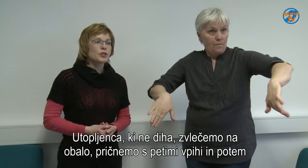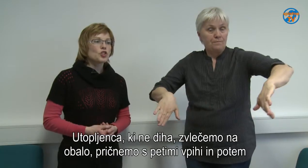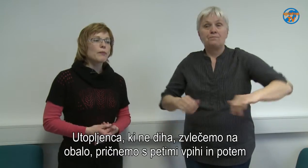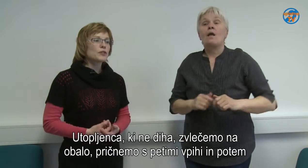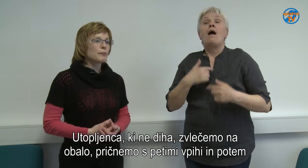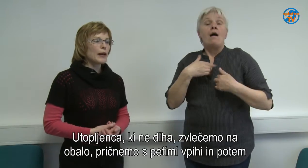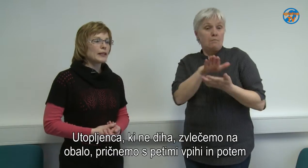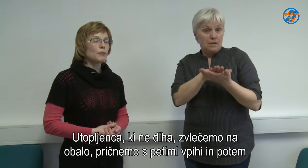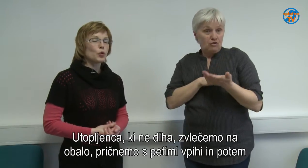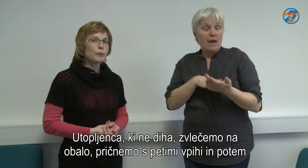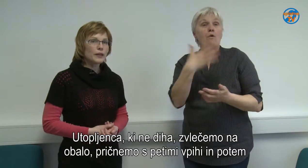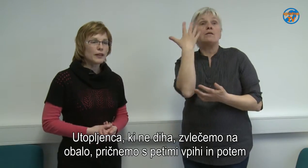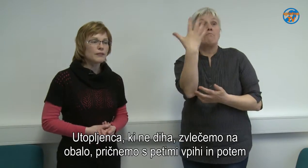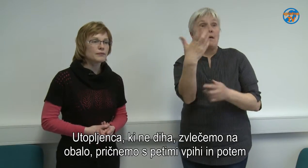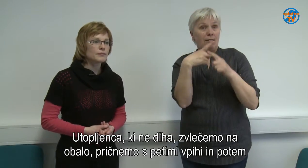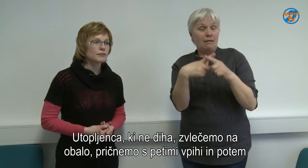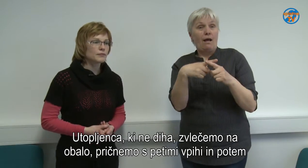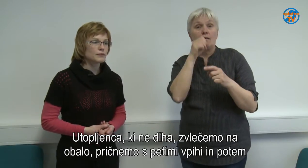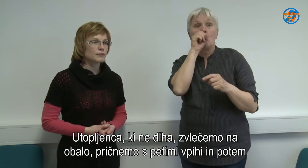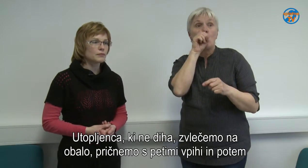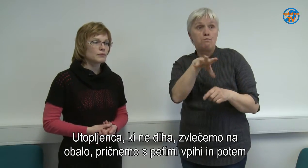Pričnemo z petimi opihi